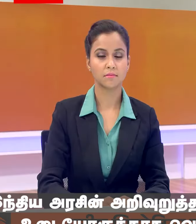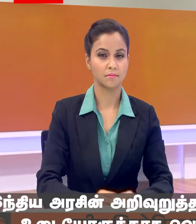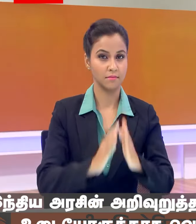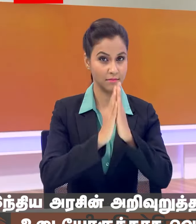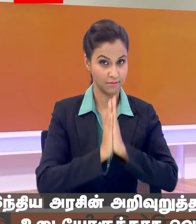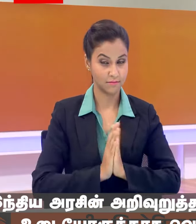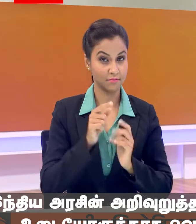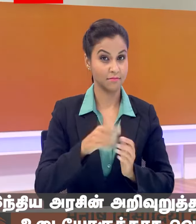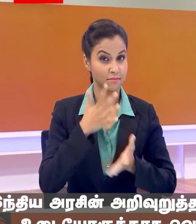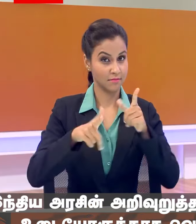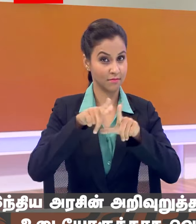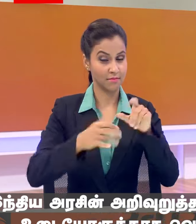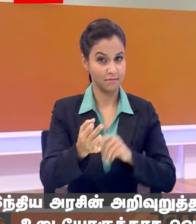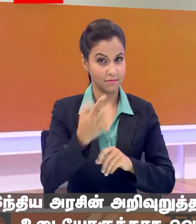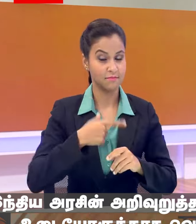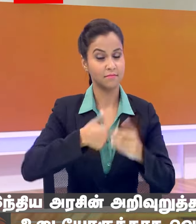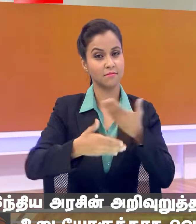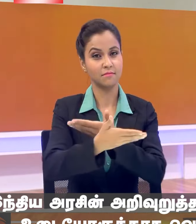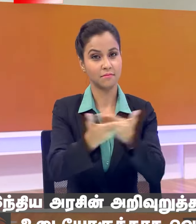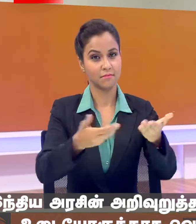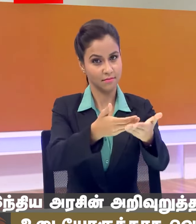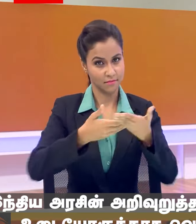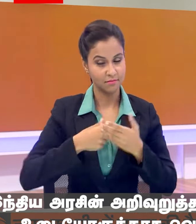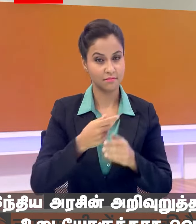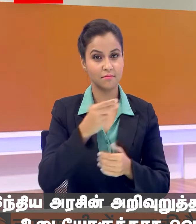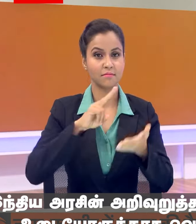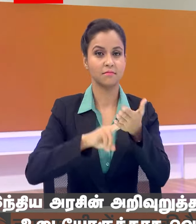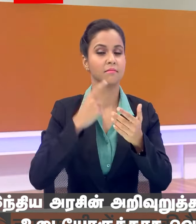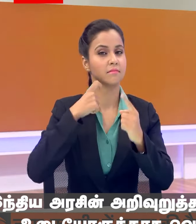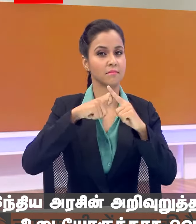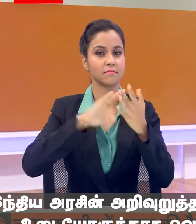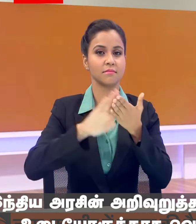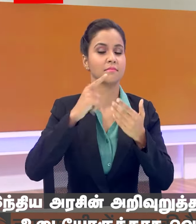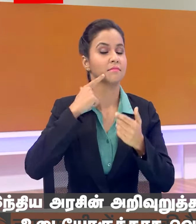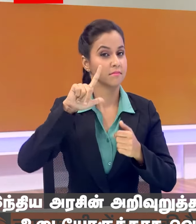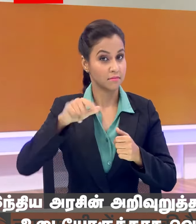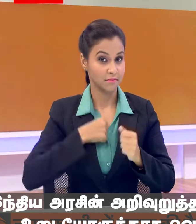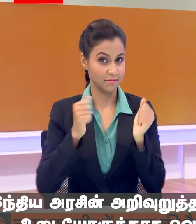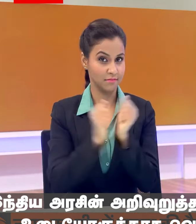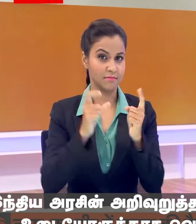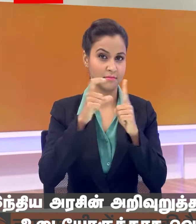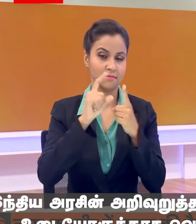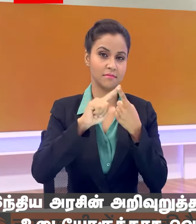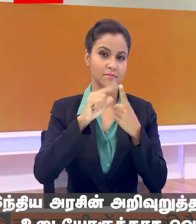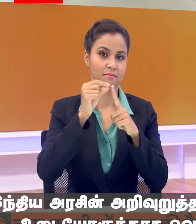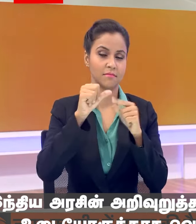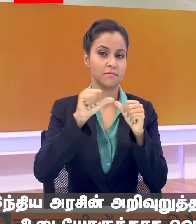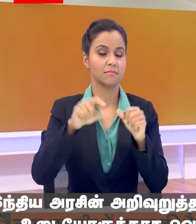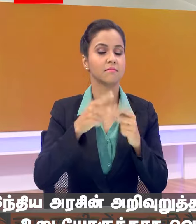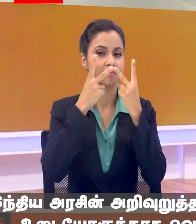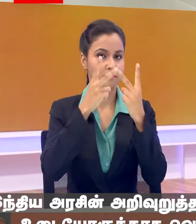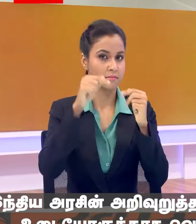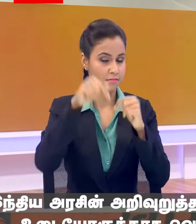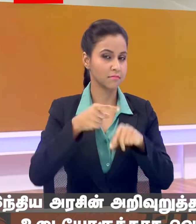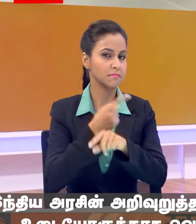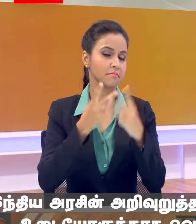नमस्कार इस विशेश समाचार बुलिटिन में आप सभी का स्वागत है मैं हूँ निखिल और मेरे साथ है मेरी सहयोगी दीपाली और आए देखते हैं क्या है इस